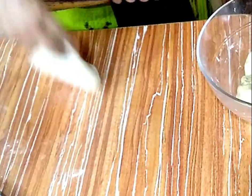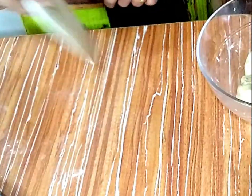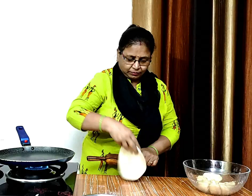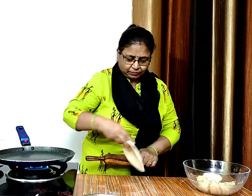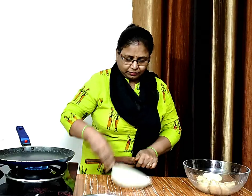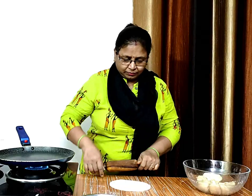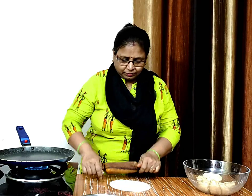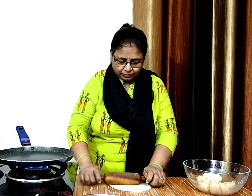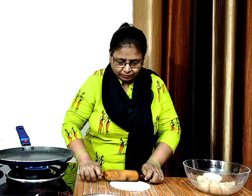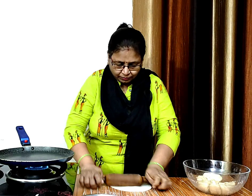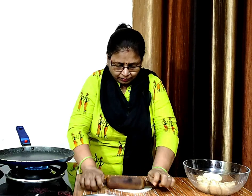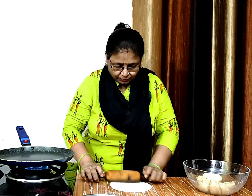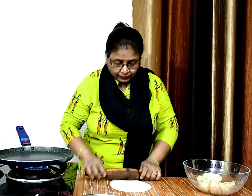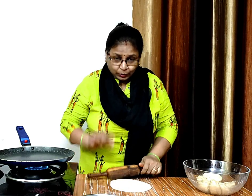हमेंसे काफी पत्ता पेलना है